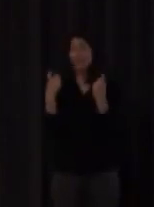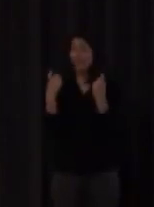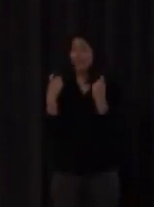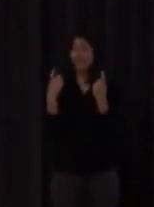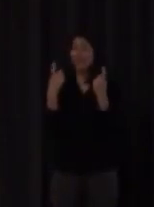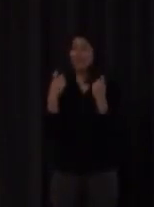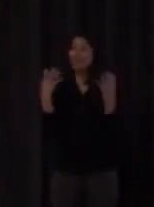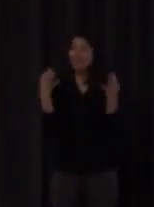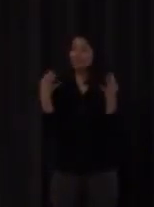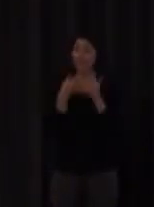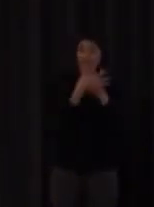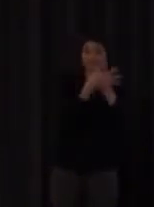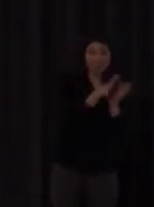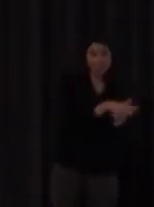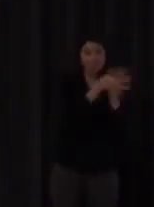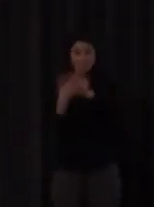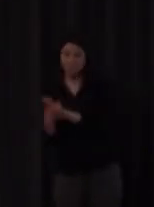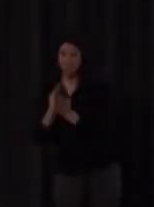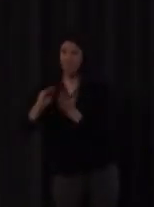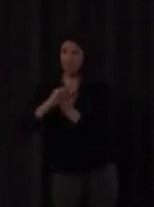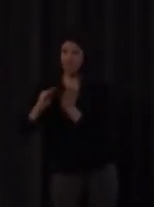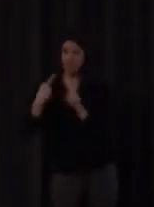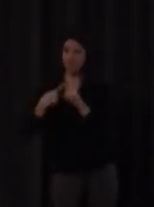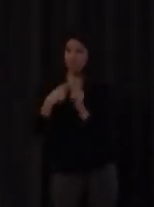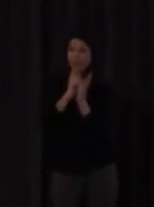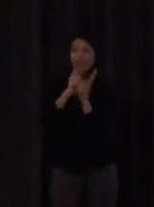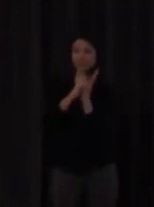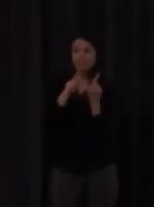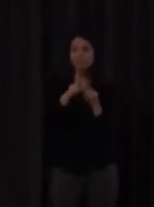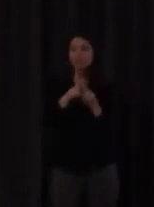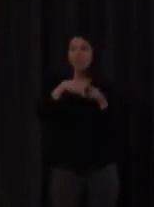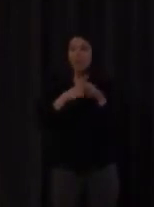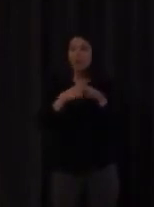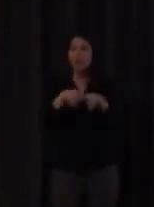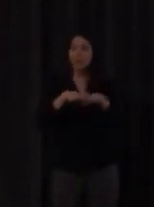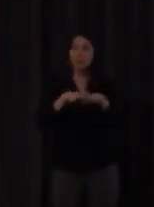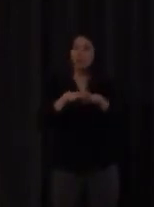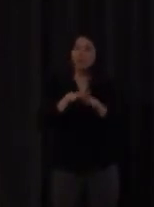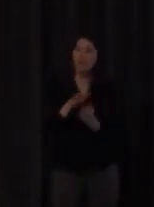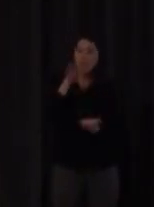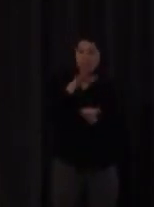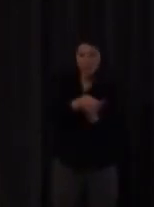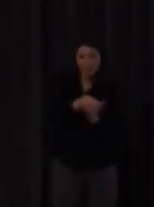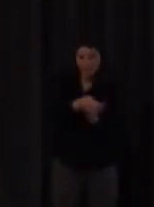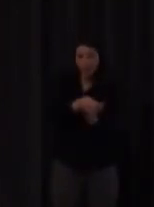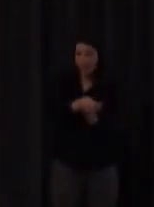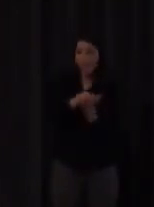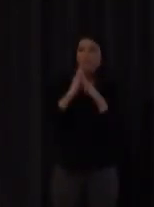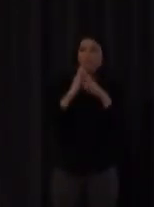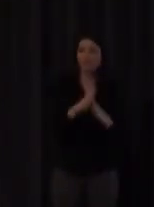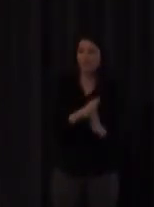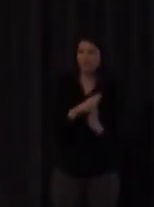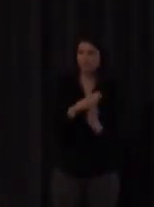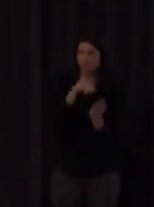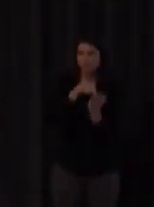manera porque la escritura no es sino una herramienta de fijación yo entiendo perfectamente después es una idea que repetiré